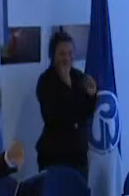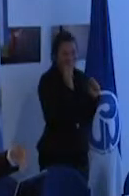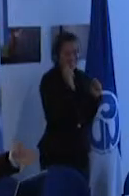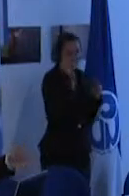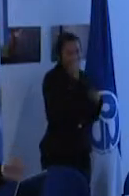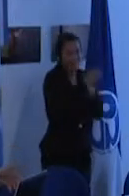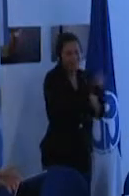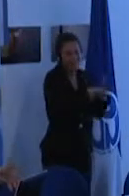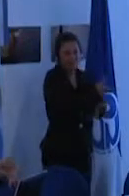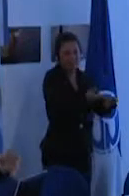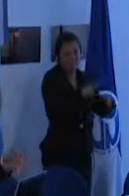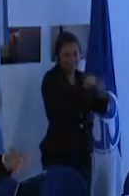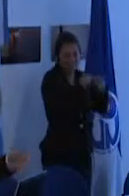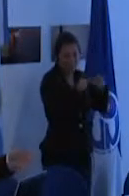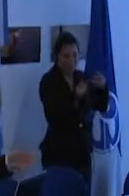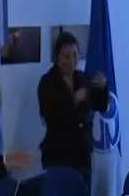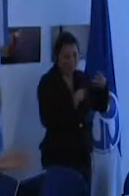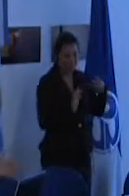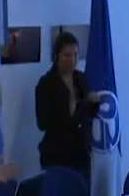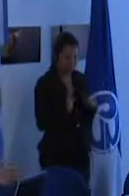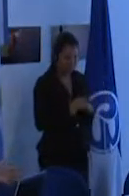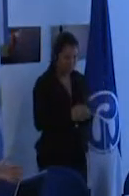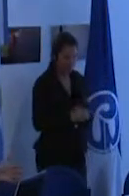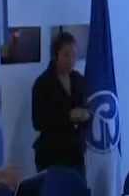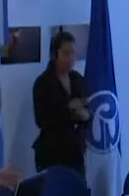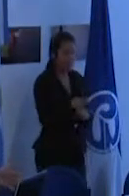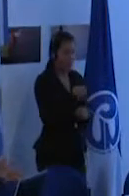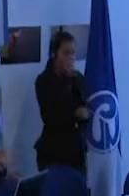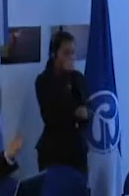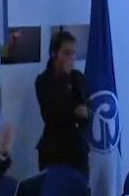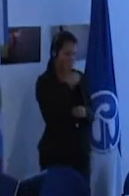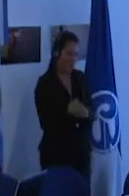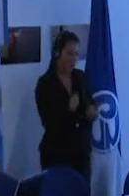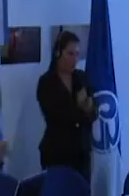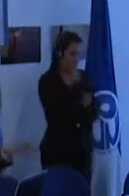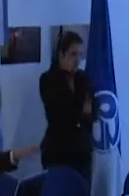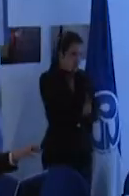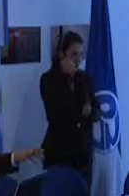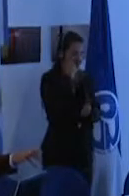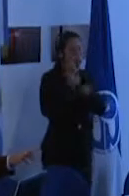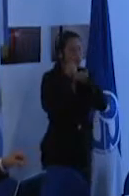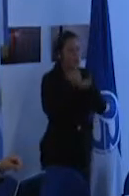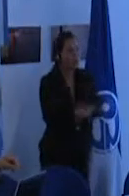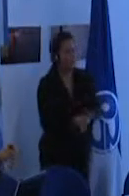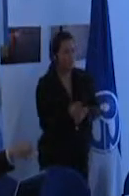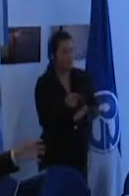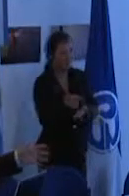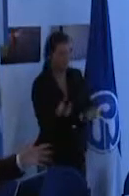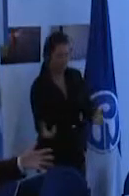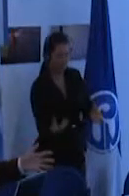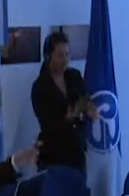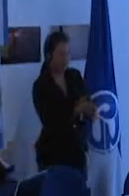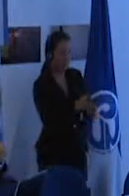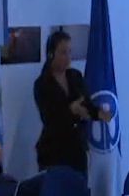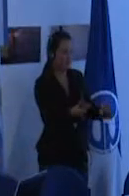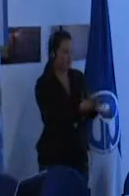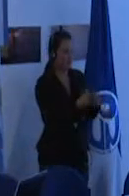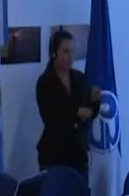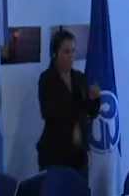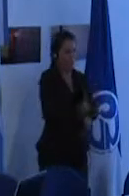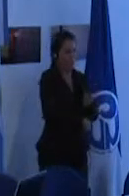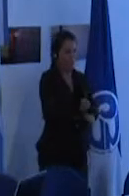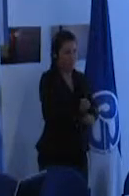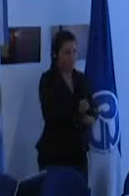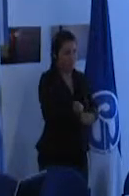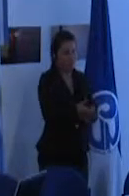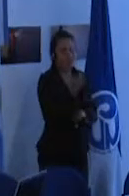se puede ayudar a este niño con síndrome de Down a integrarse con sus amigos en un equipo de fútbol por ejemplo se